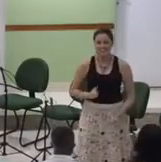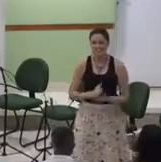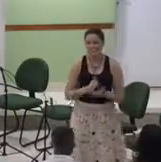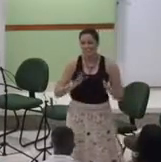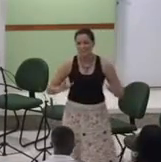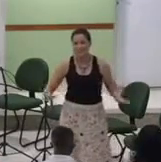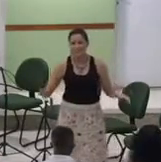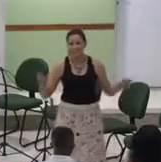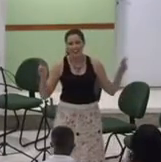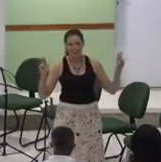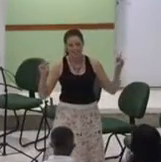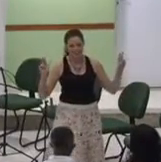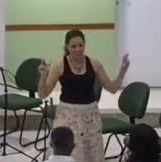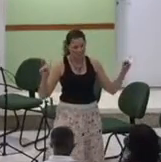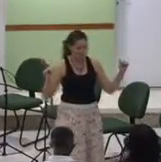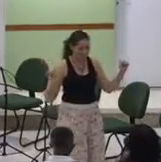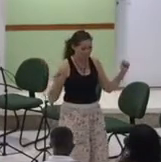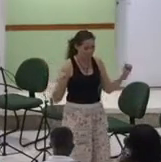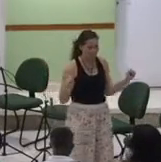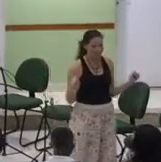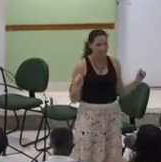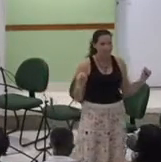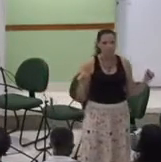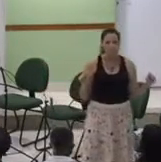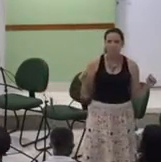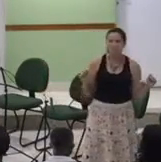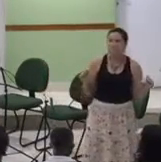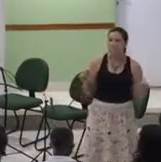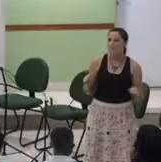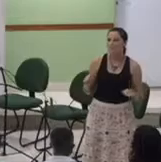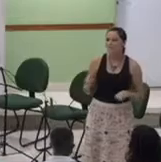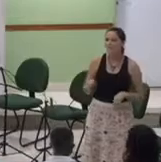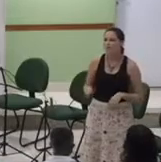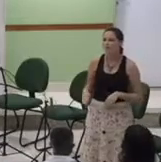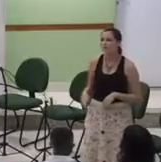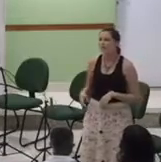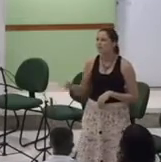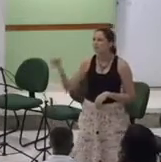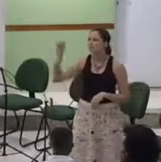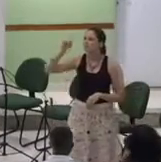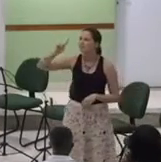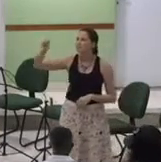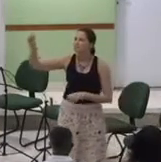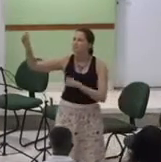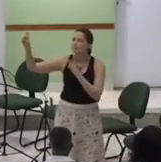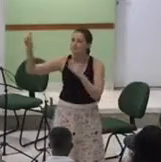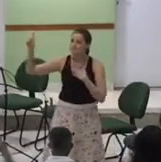terminar Tu me conheces bem